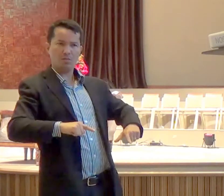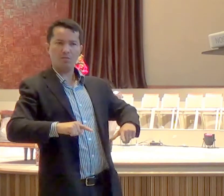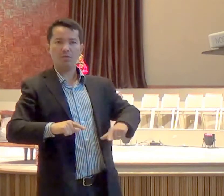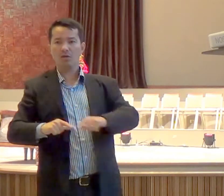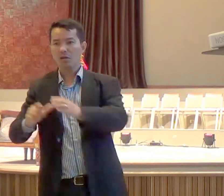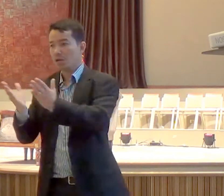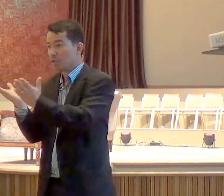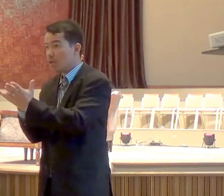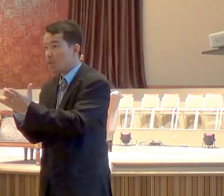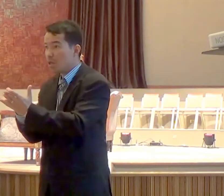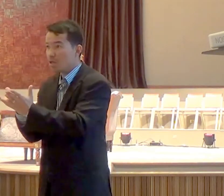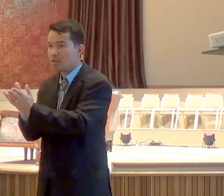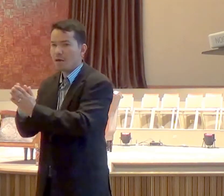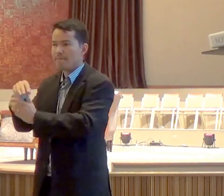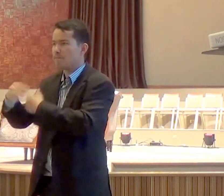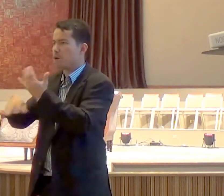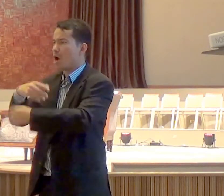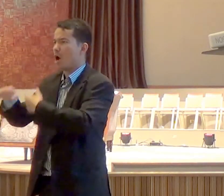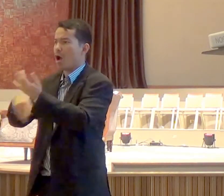equilibrada, e organizada, do que a festa de crente,